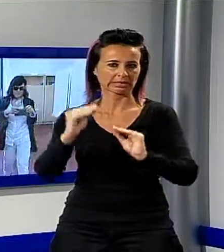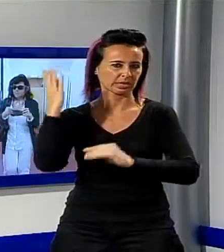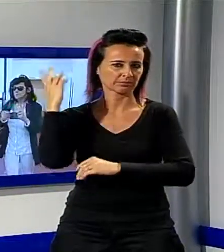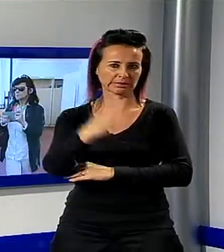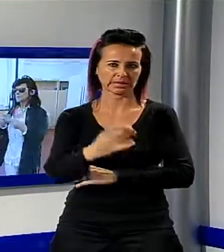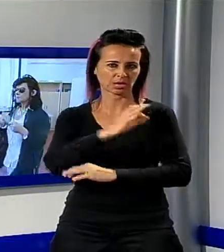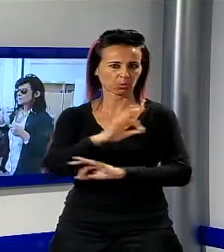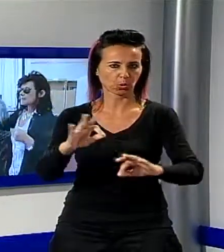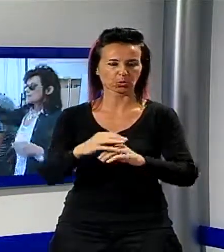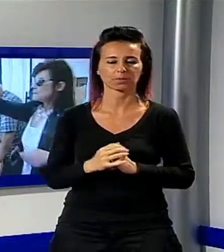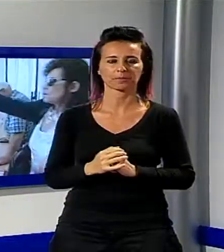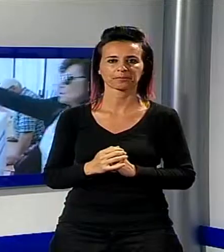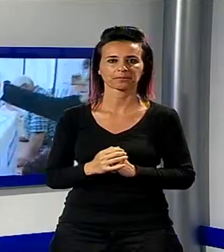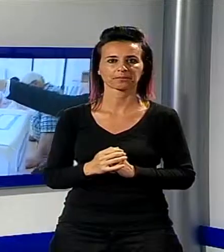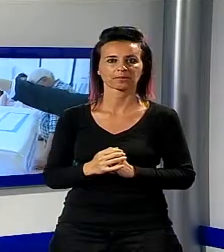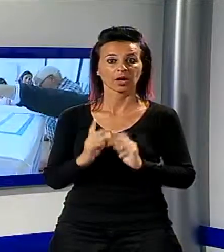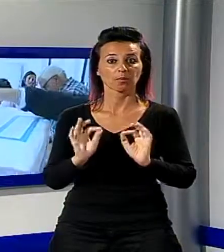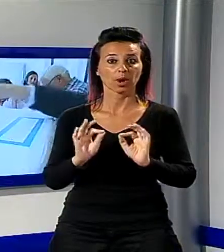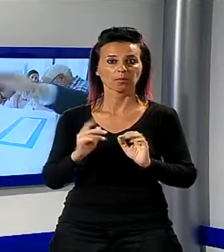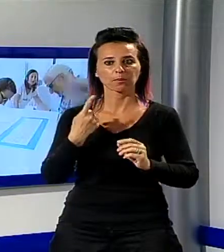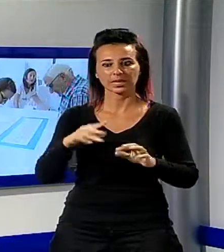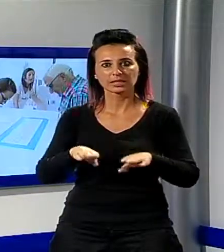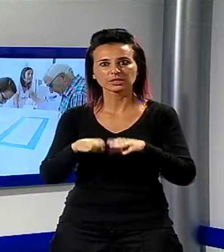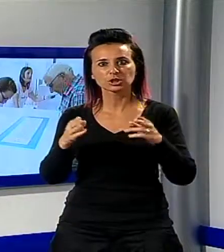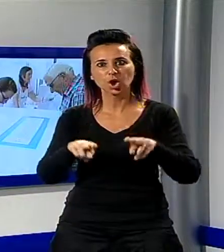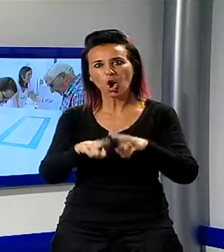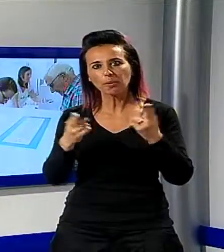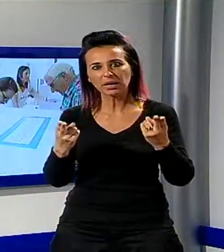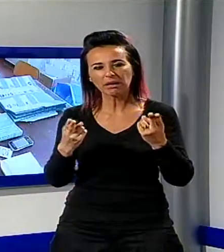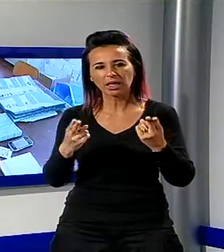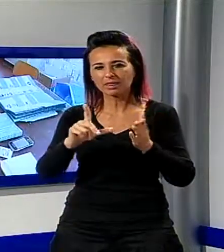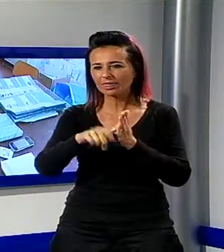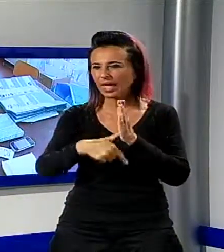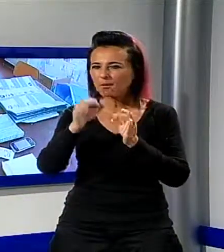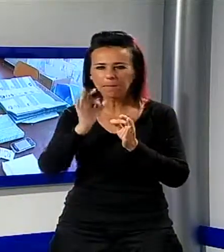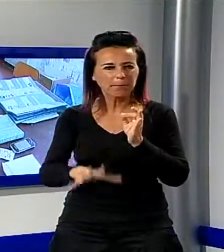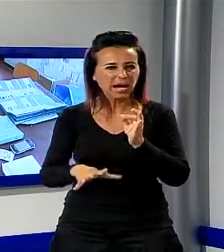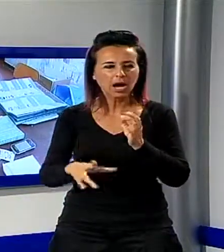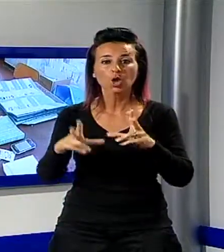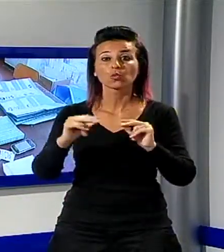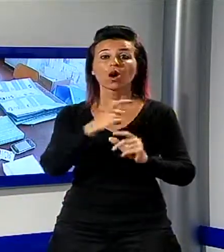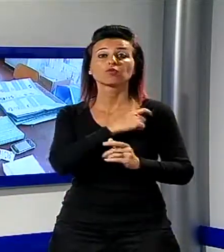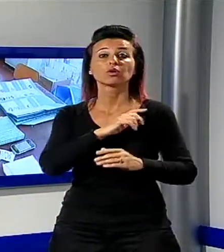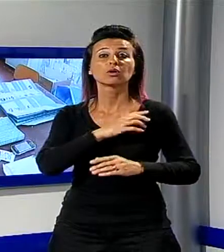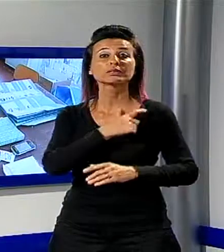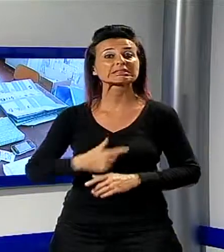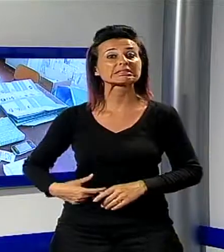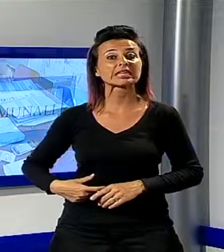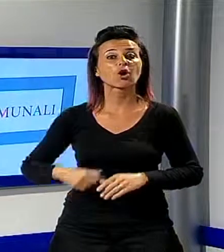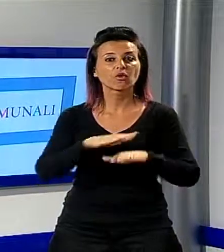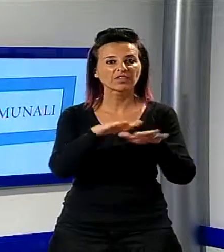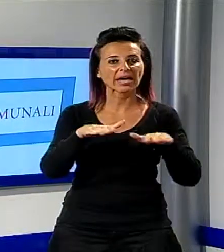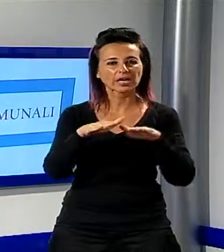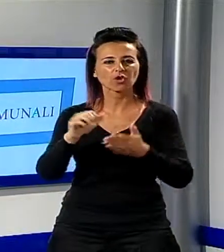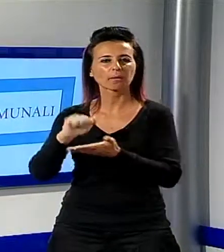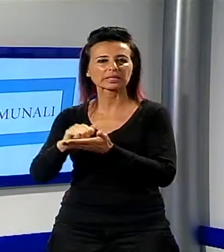Una lunga serata su Noi TV per scoprire in tempo reale il nuovo sindaco di Viareggio e Pietrasanta. Mancano poche ore al ballottaggio che